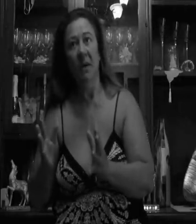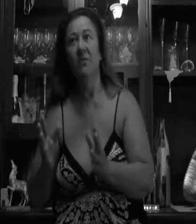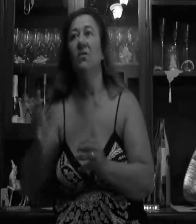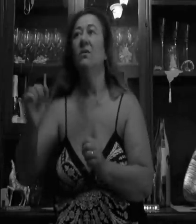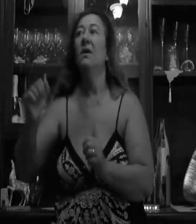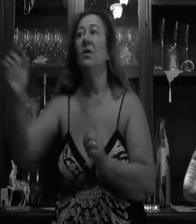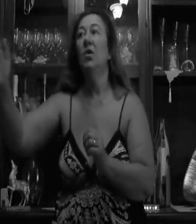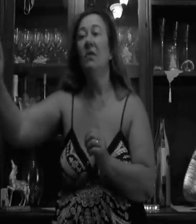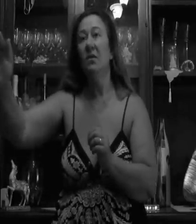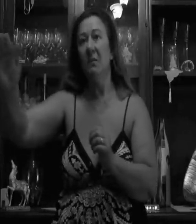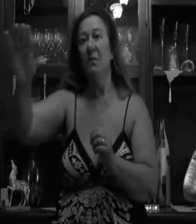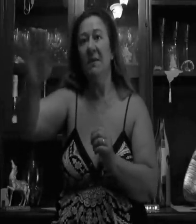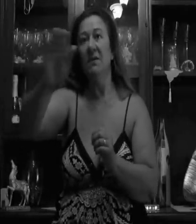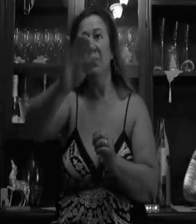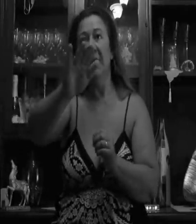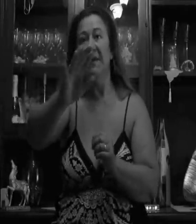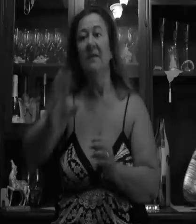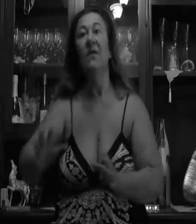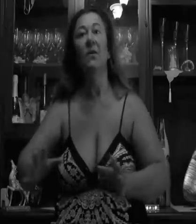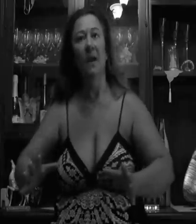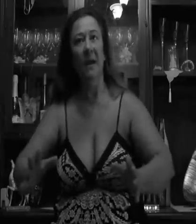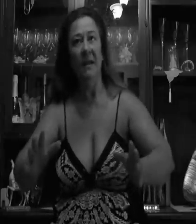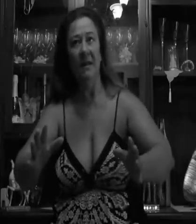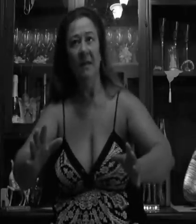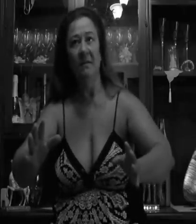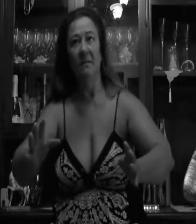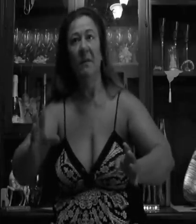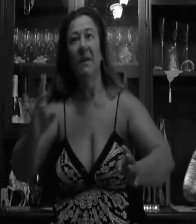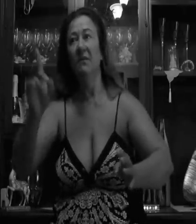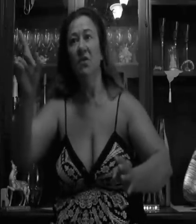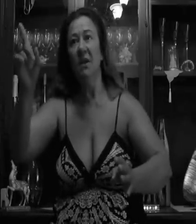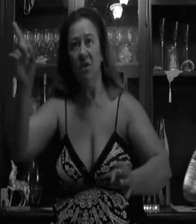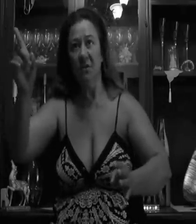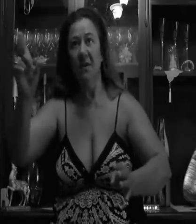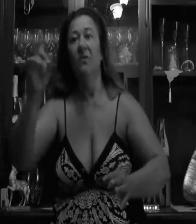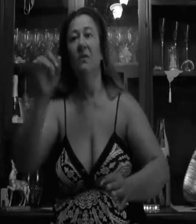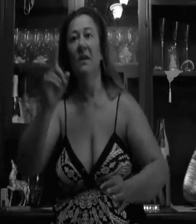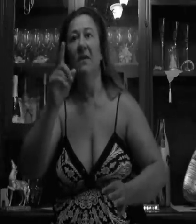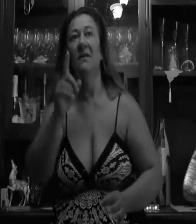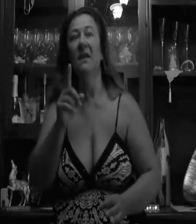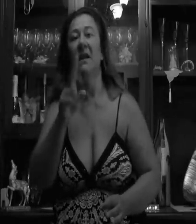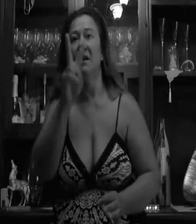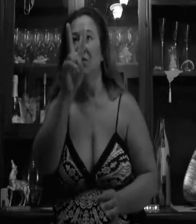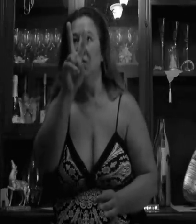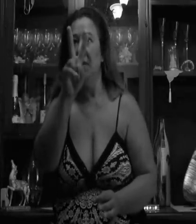chiesto dove dovrebbe passare sulle case, di fare una galleria, perché vicino al cimitero deve interarne due,